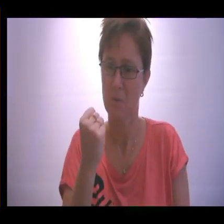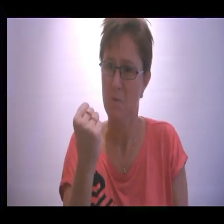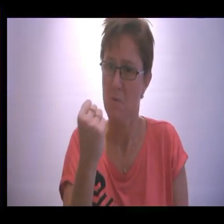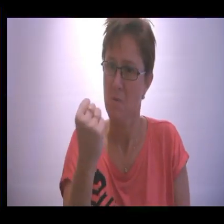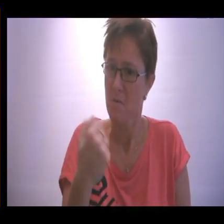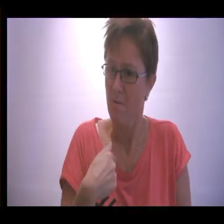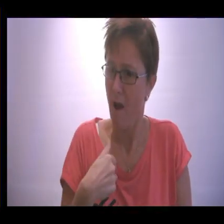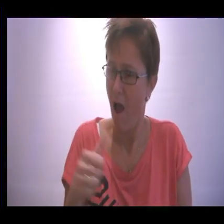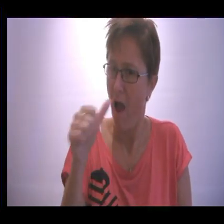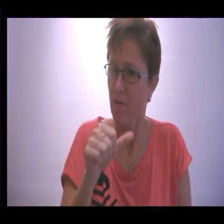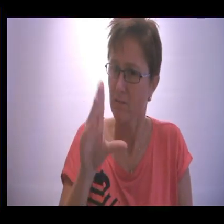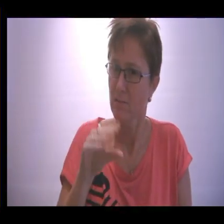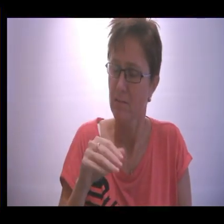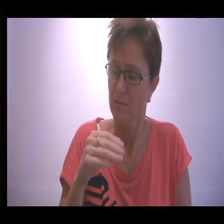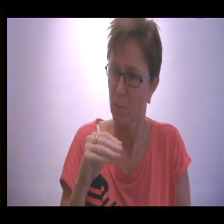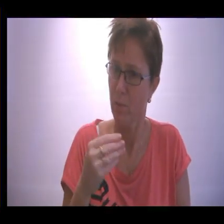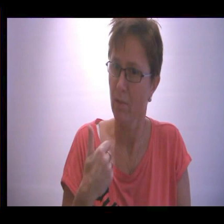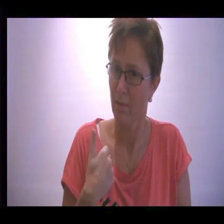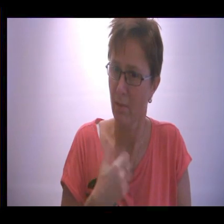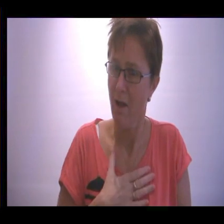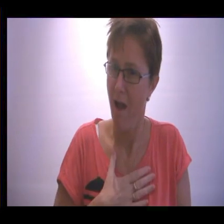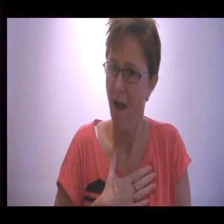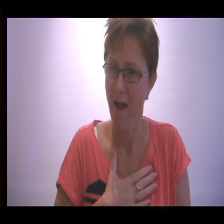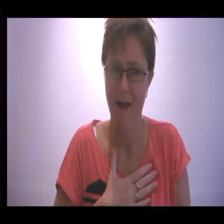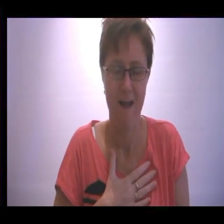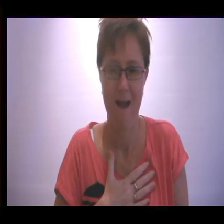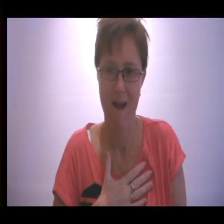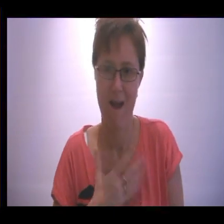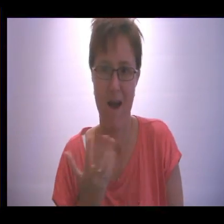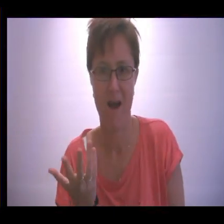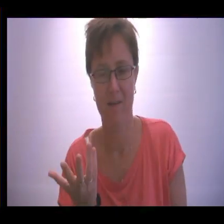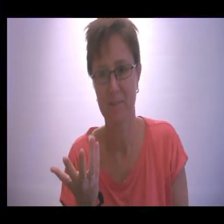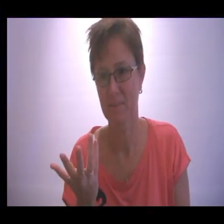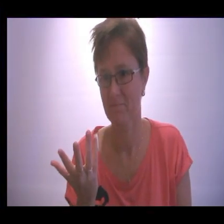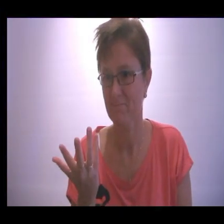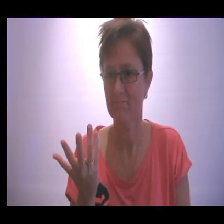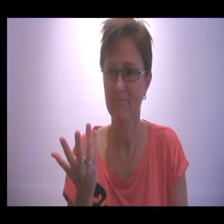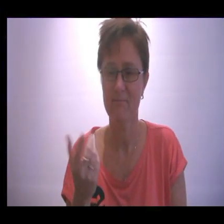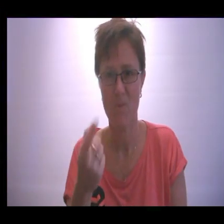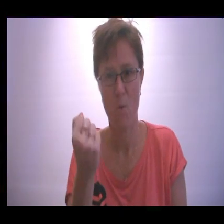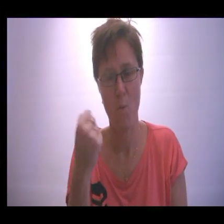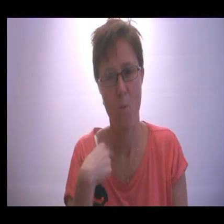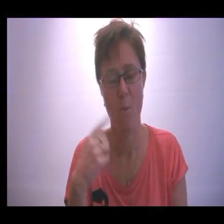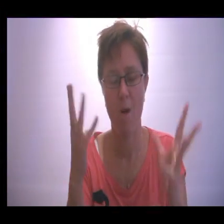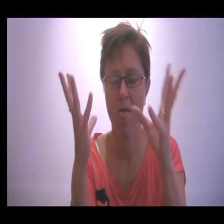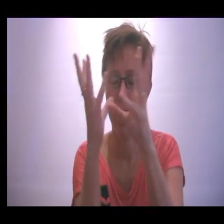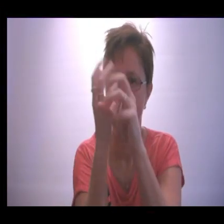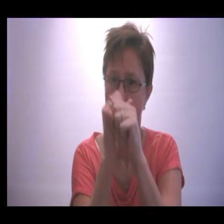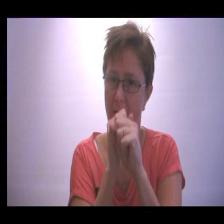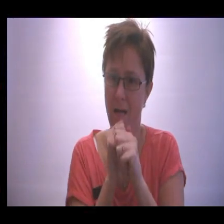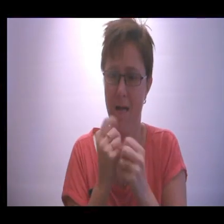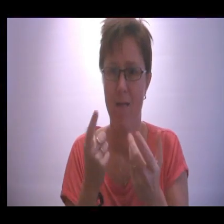Dit is zo'n apart gevoel Ik doe anders dan ik anders doe Je hebt me helemaal verblind